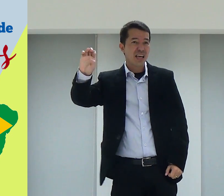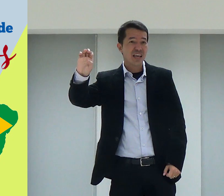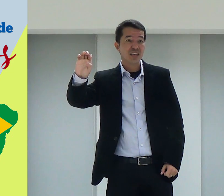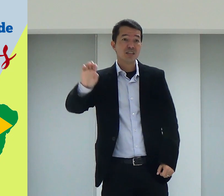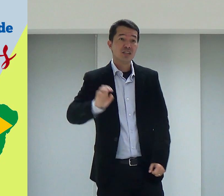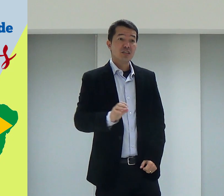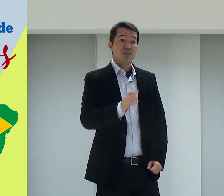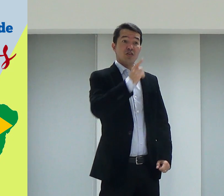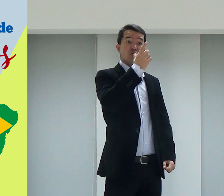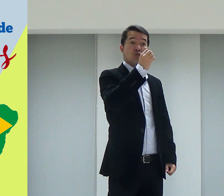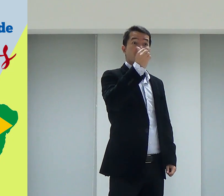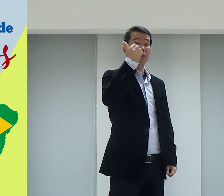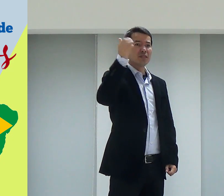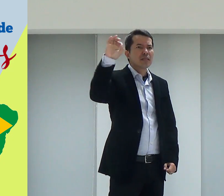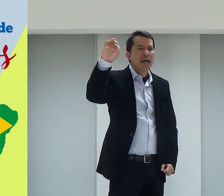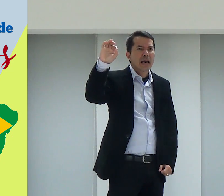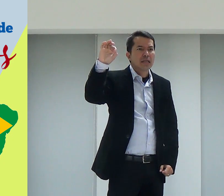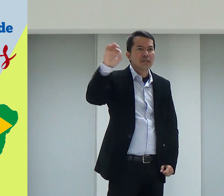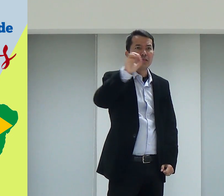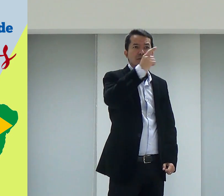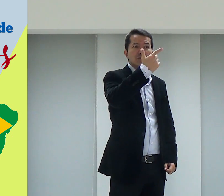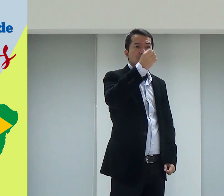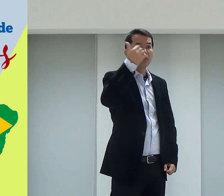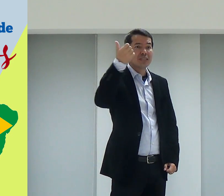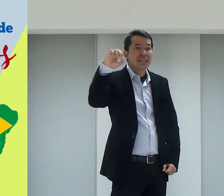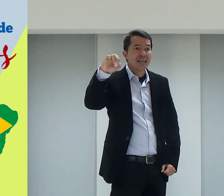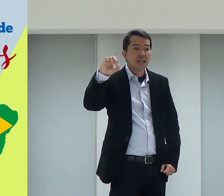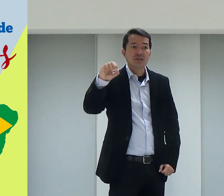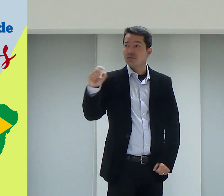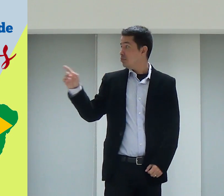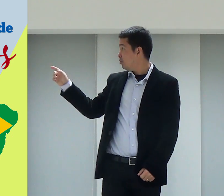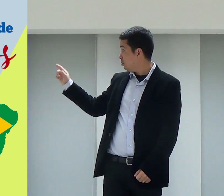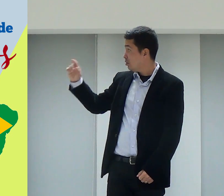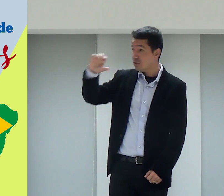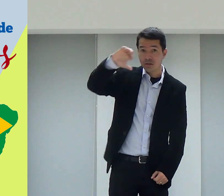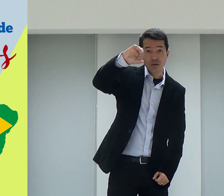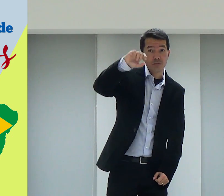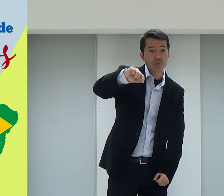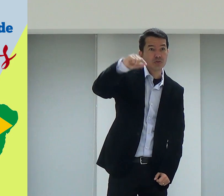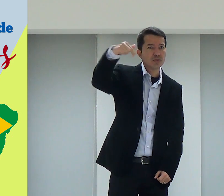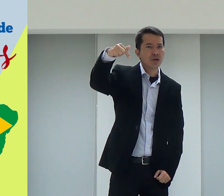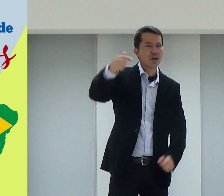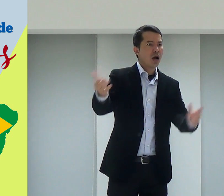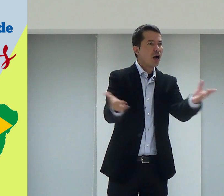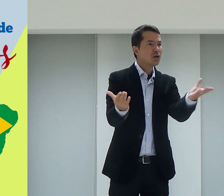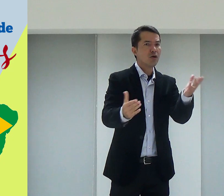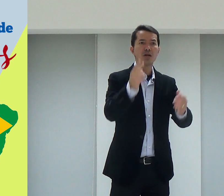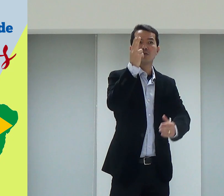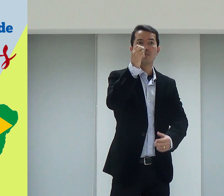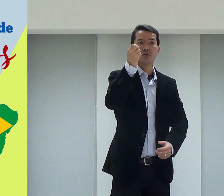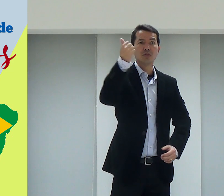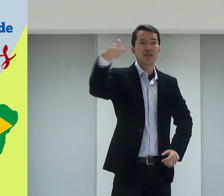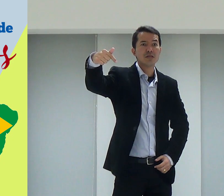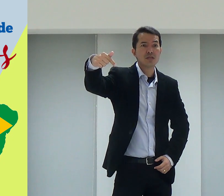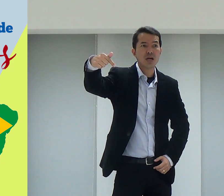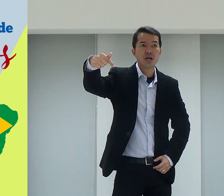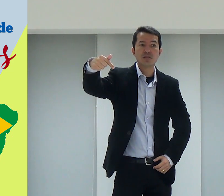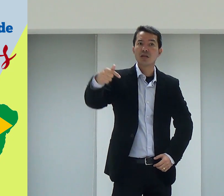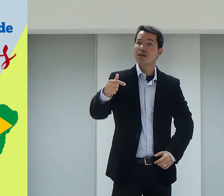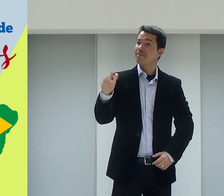Sabe o IBGE? Em 2010, tinha esses dados. É de 2010, a gente está